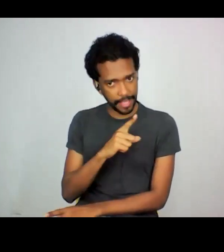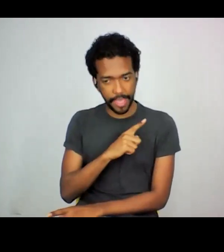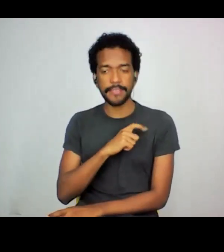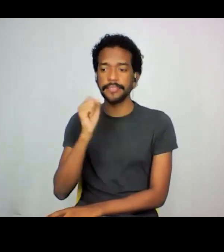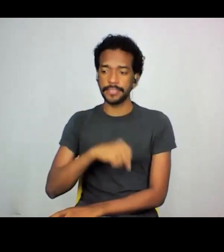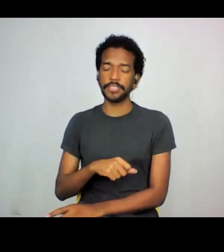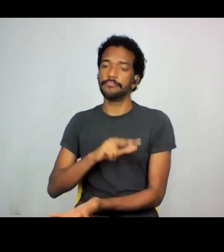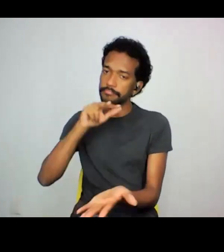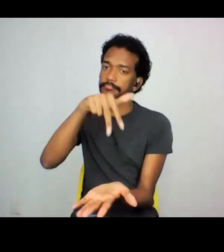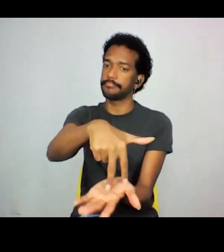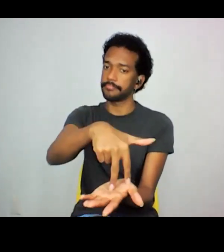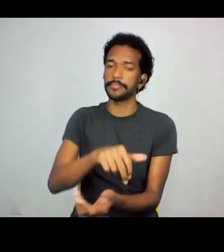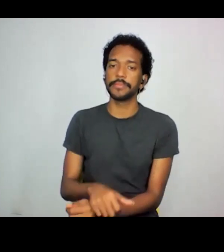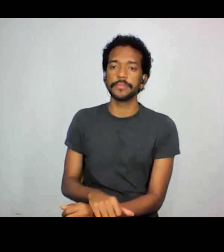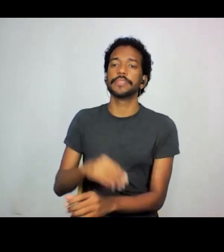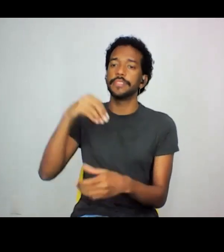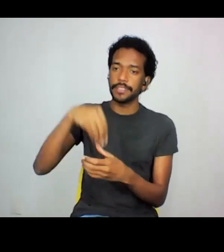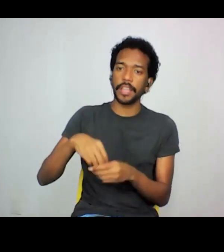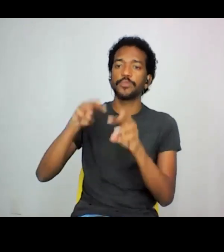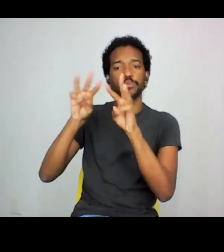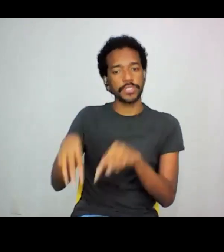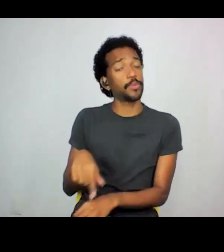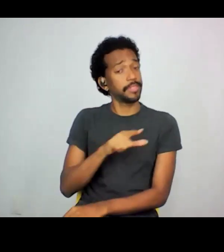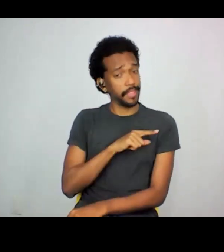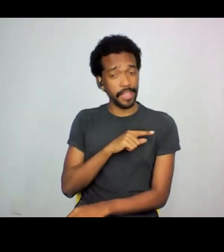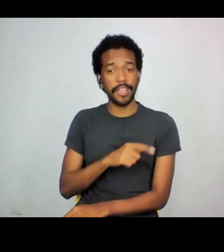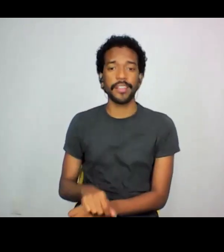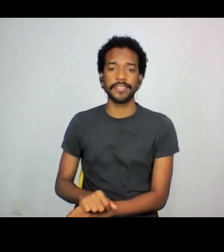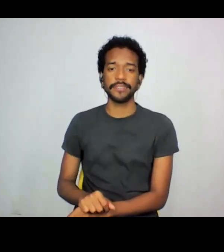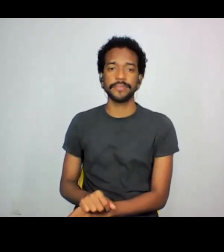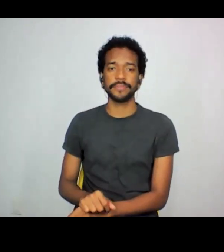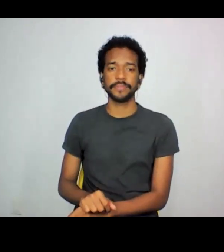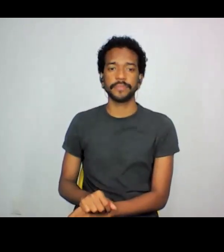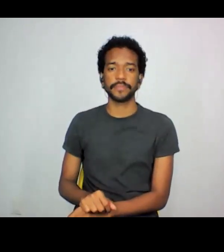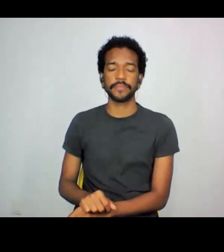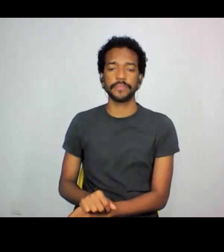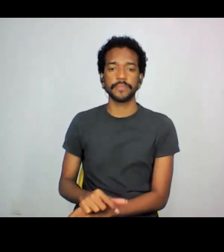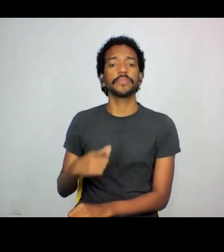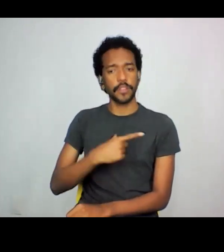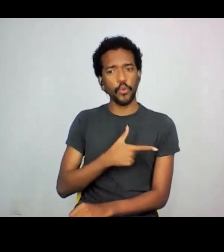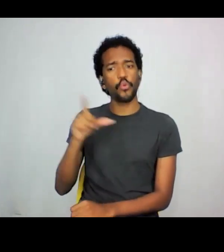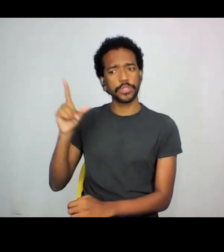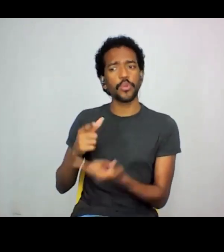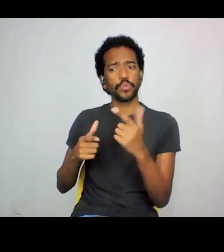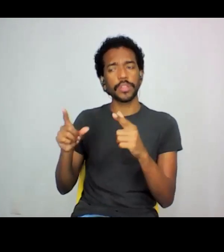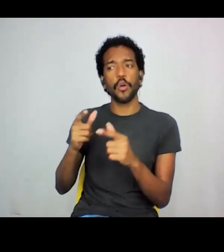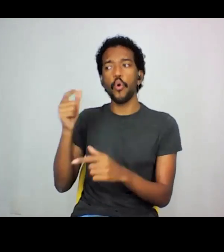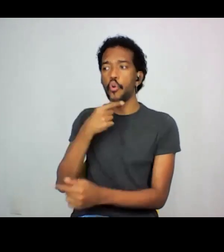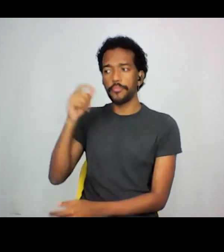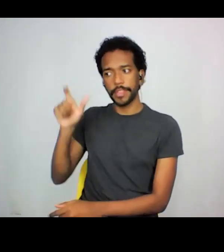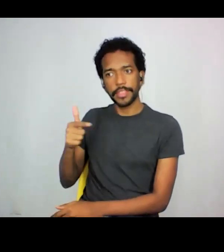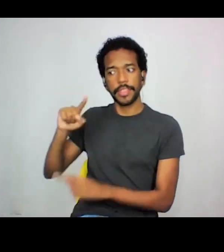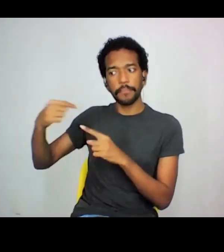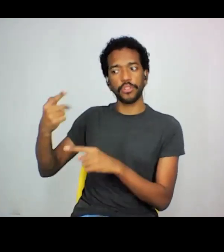nos museus, e aí, depois do Manabumabe, vão ter outras, né, e aí, no caso dos